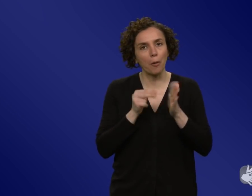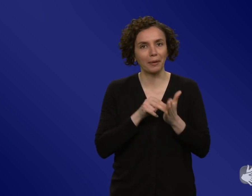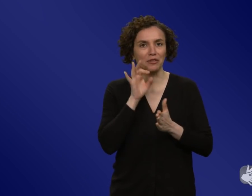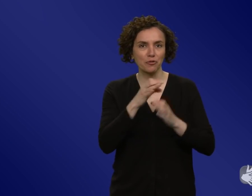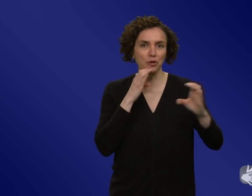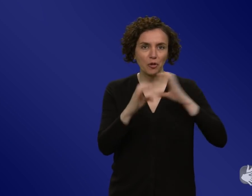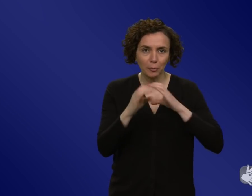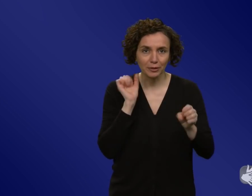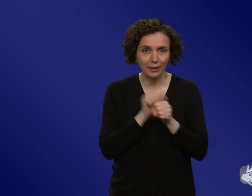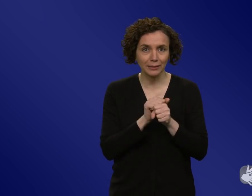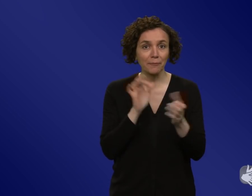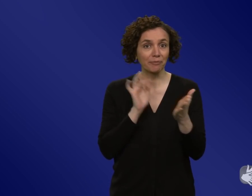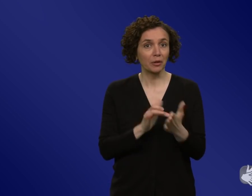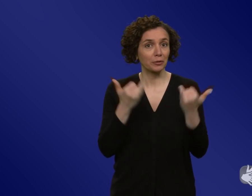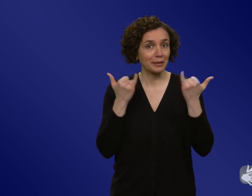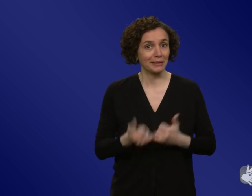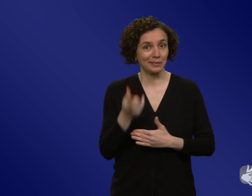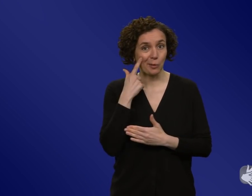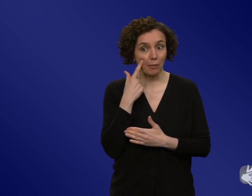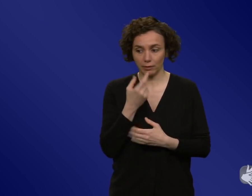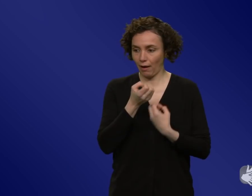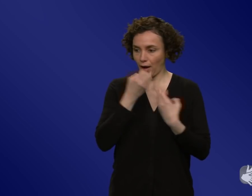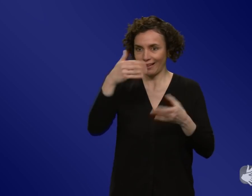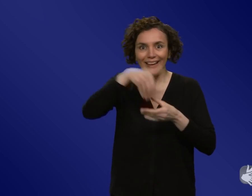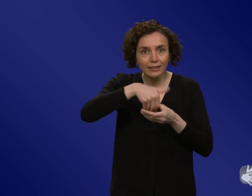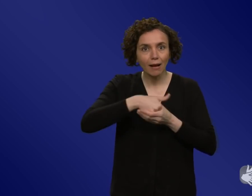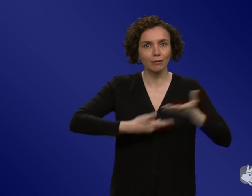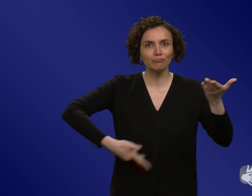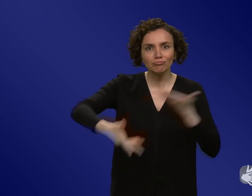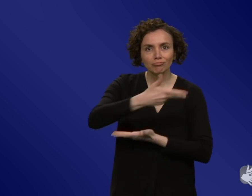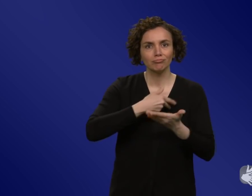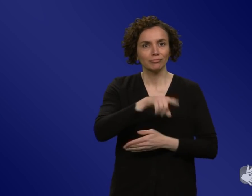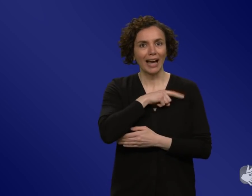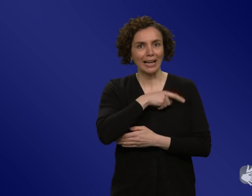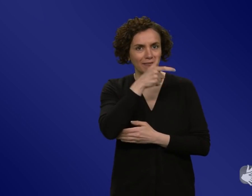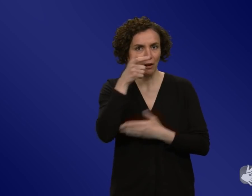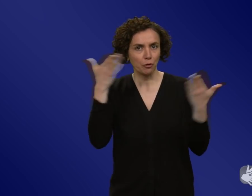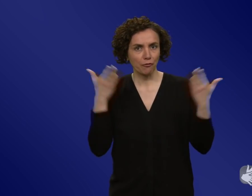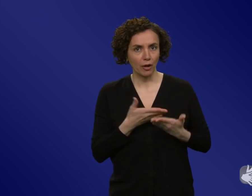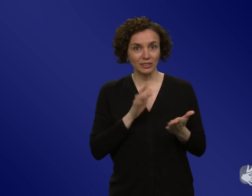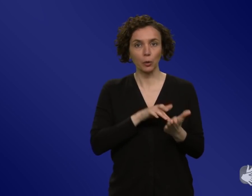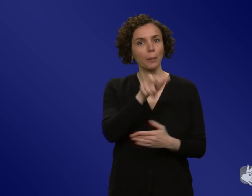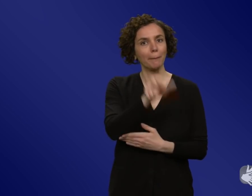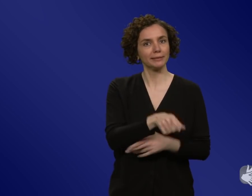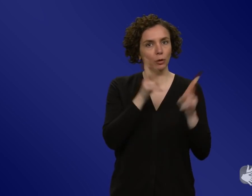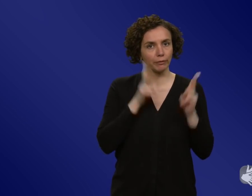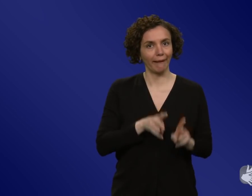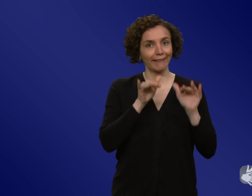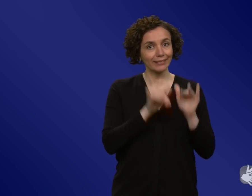drüber reden, was Eigenverantwortung bedeutet. Also wer Rechte hat, hat auch Pflichten. Also das heißt, nicht jeder darf